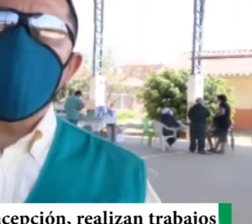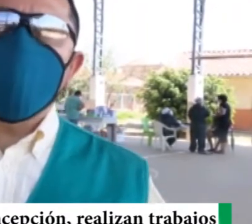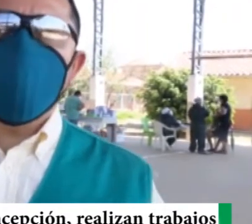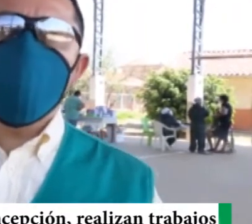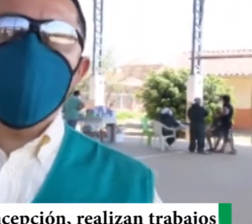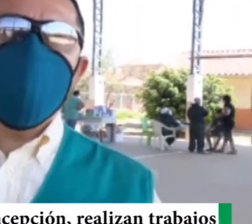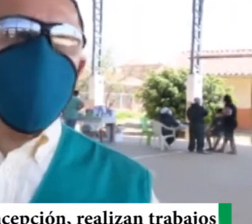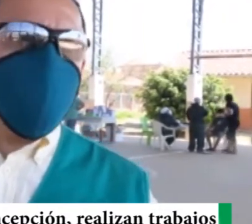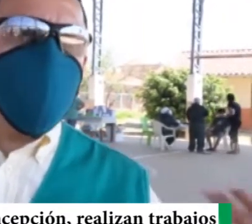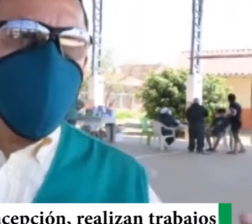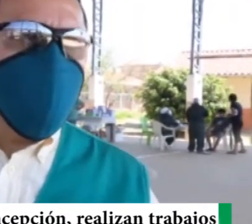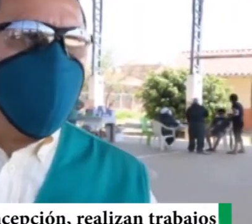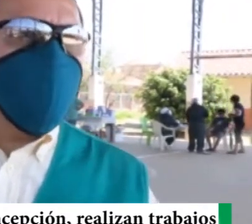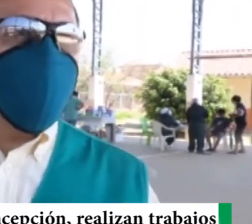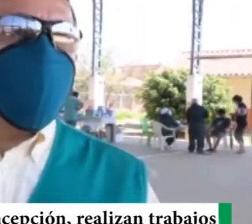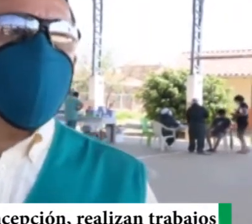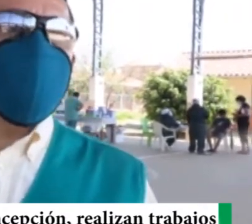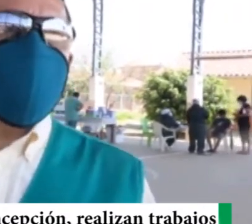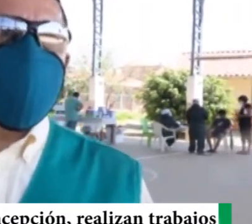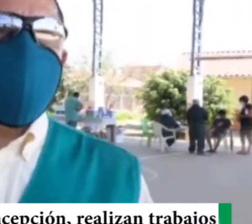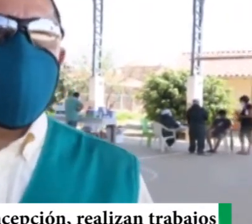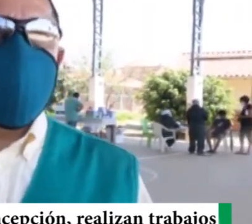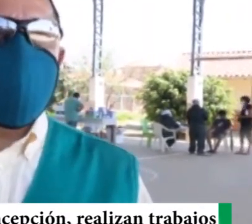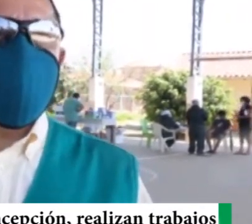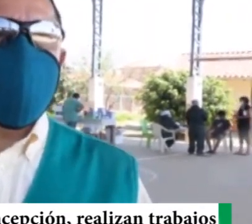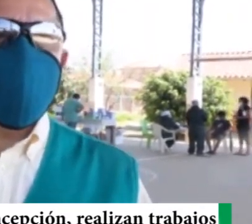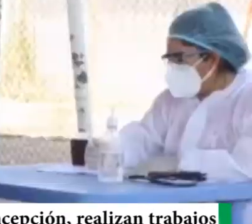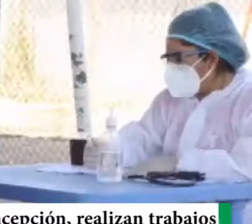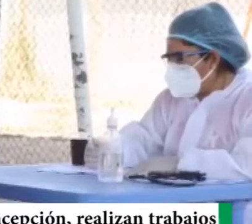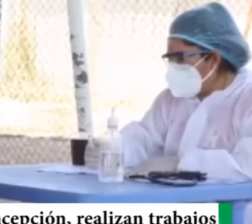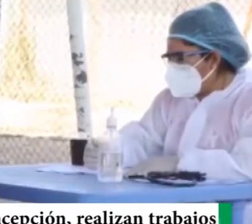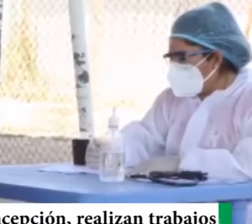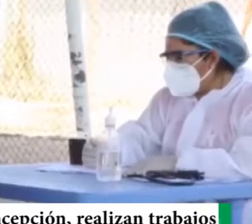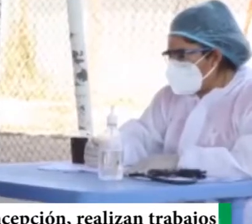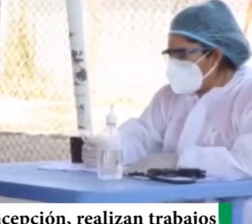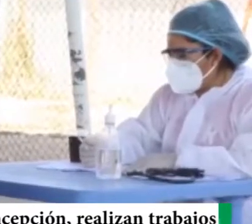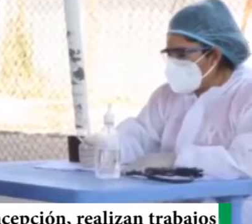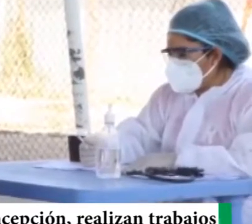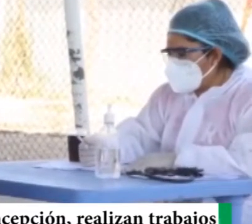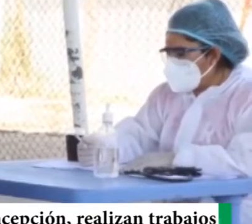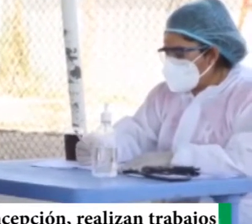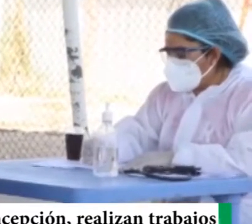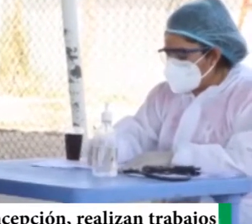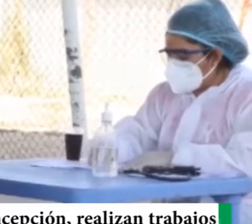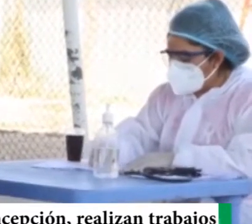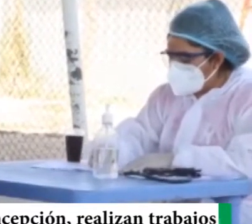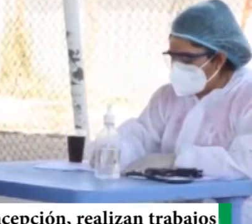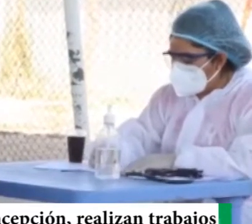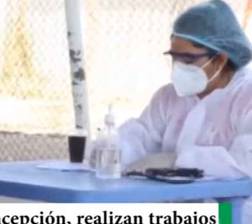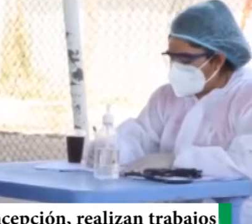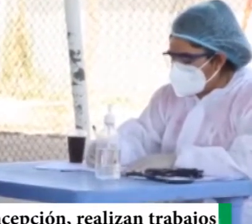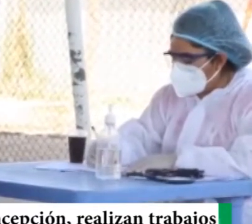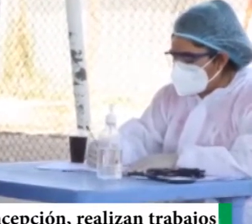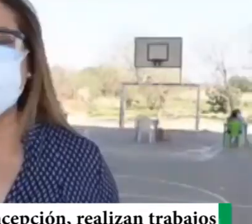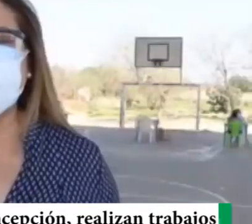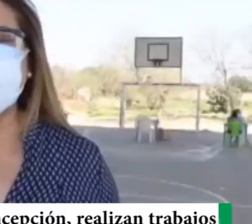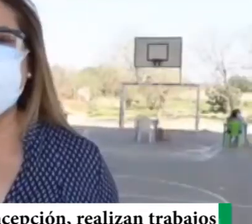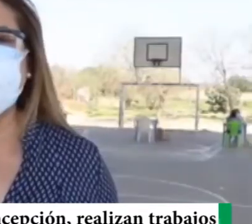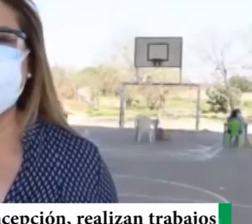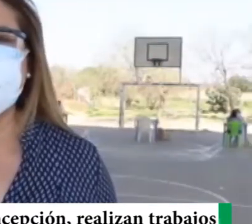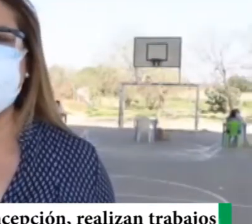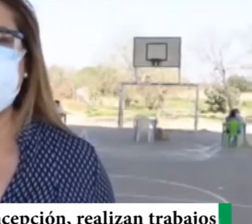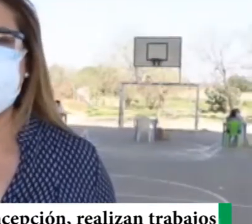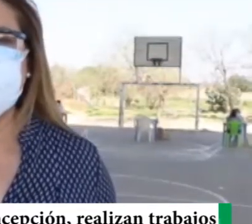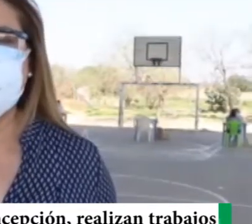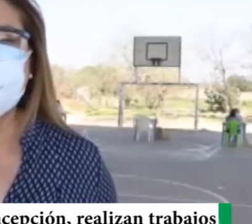gente, no pueda esperar mucho tiempo, mientras está, haciendo una pequeña fila, para poder ser atendido. Agradecerle, al